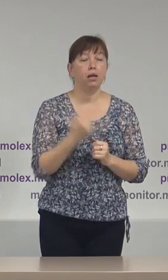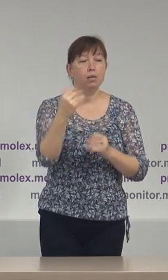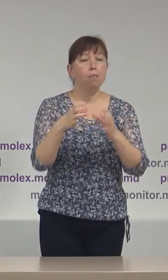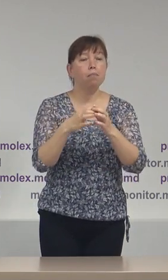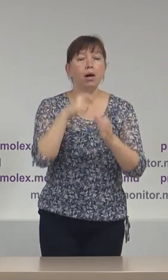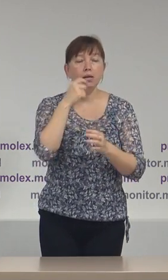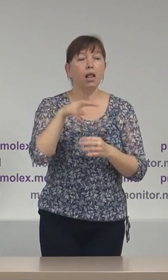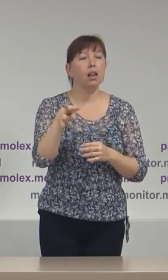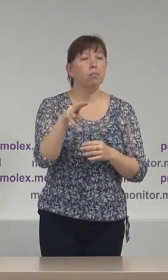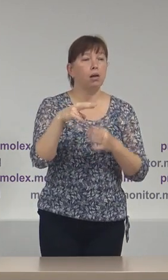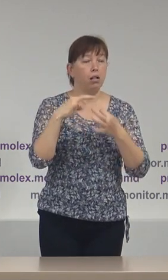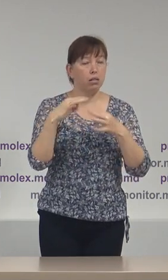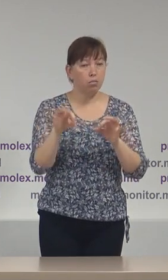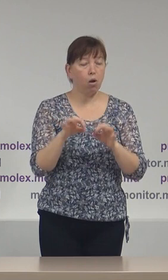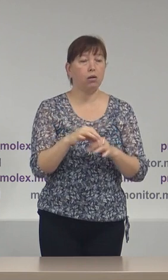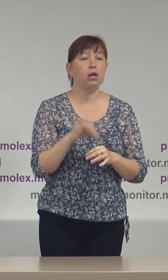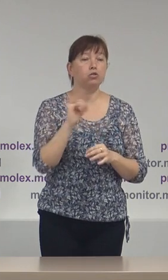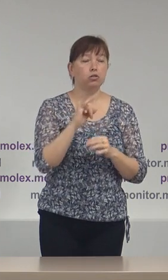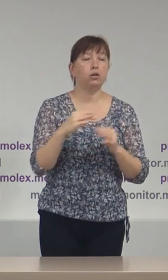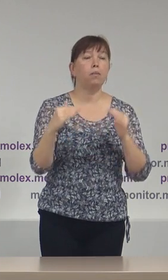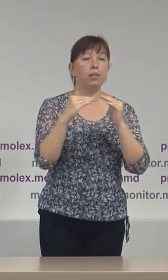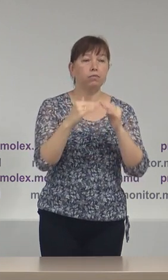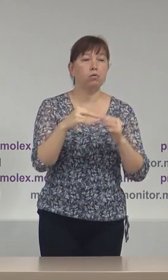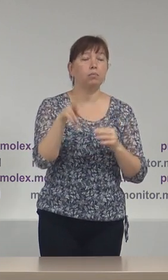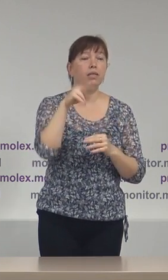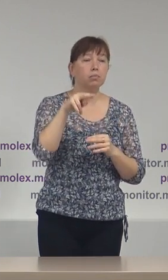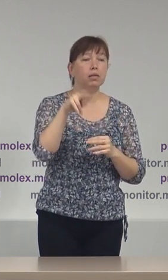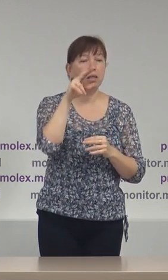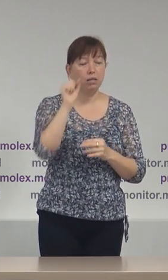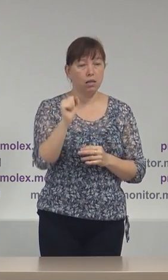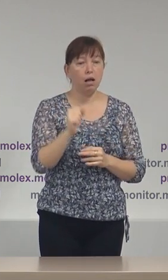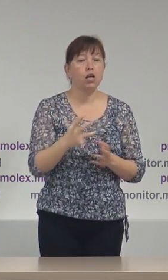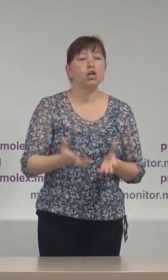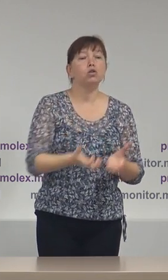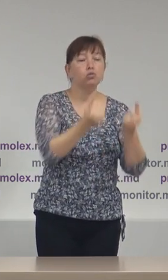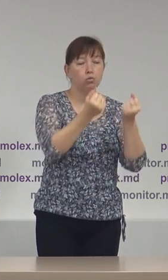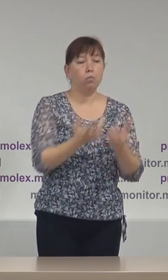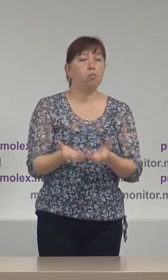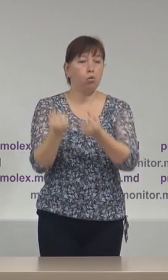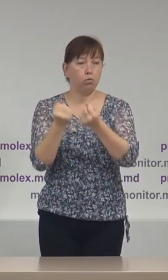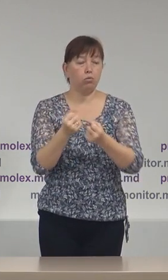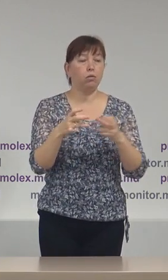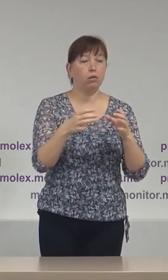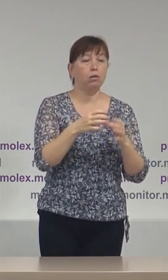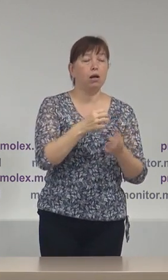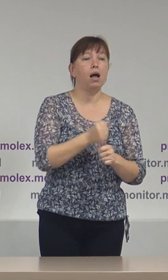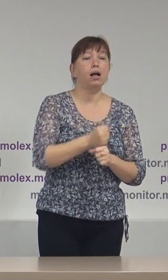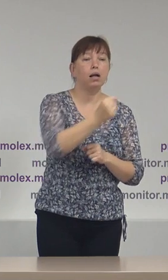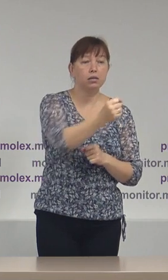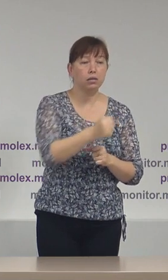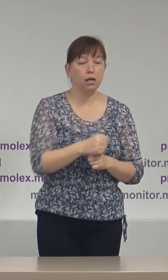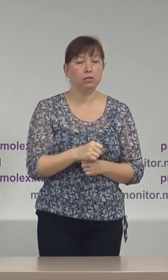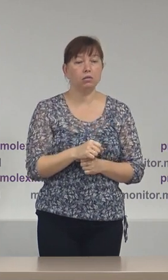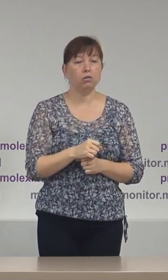Liberal-Democrat și Platforma Demnitatea și Adevăr în suportul candidaților pe care i-au desemnat, adică în limit